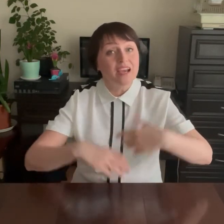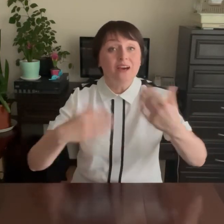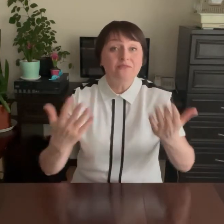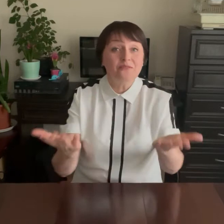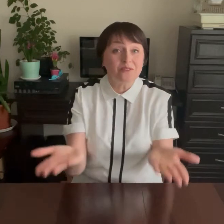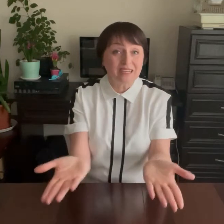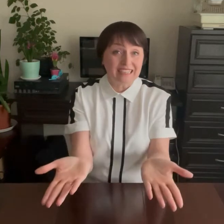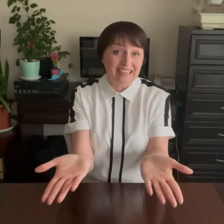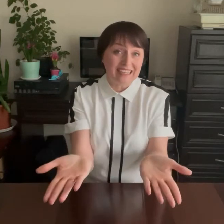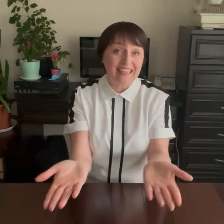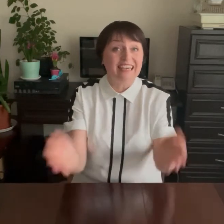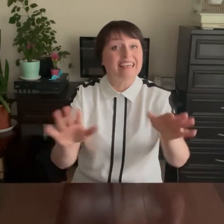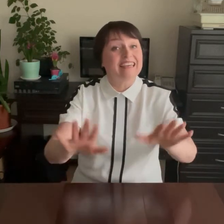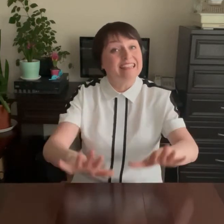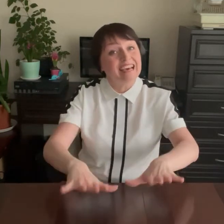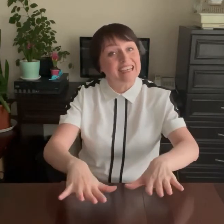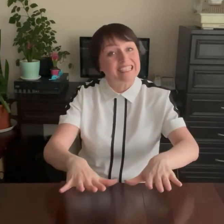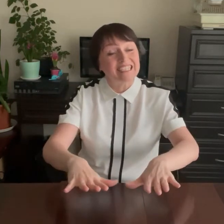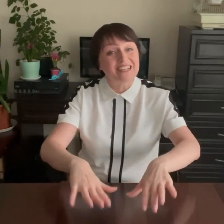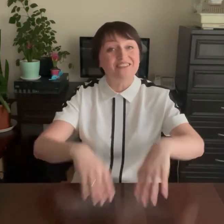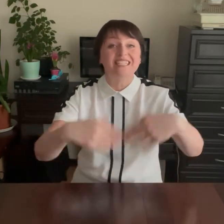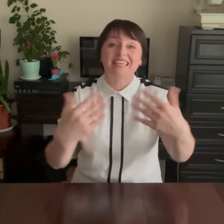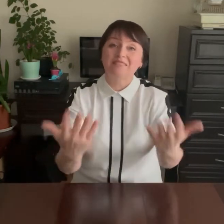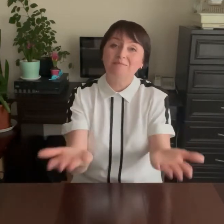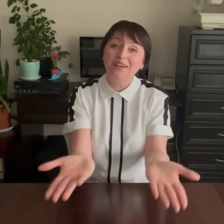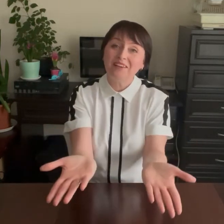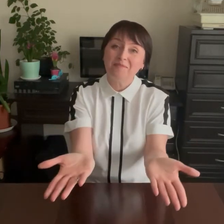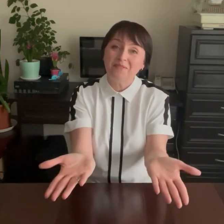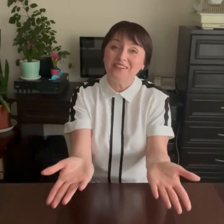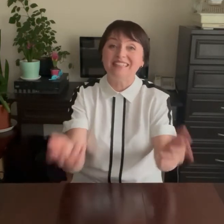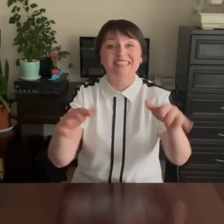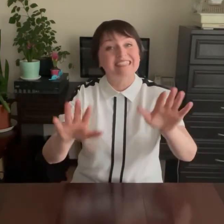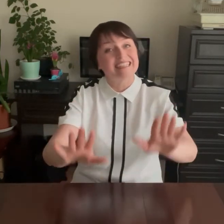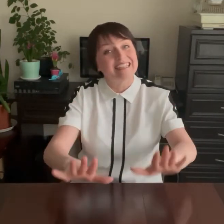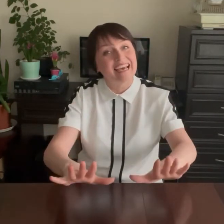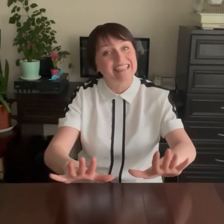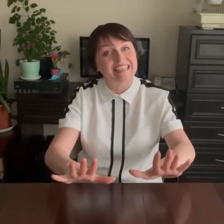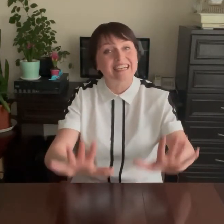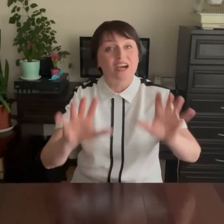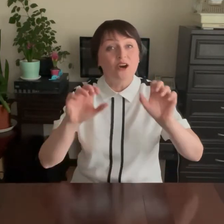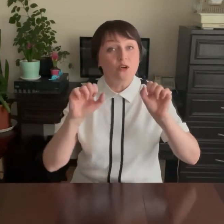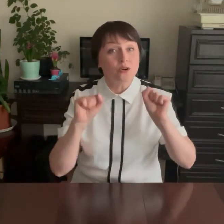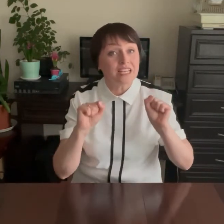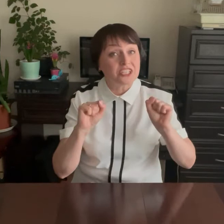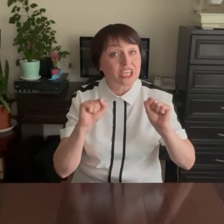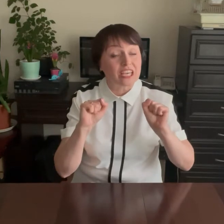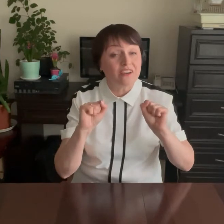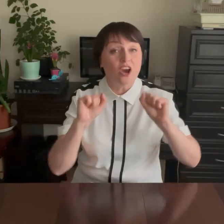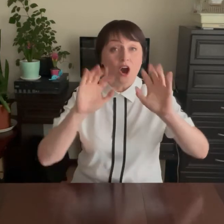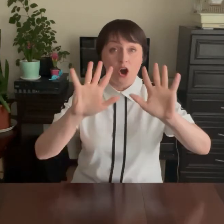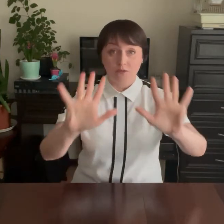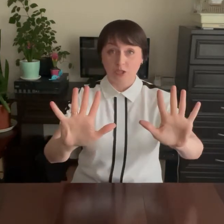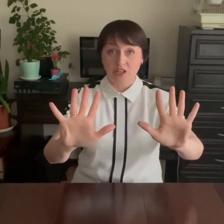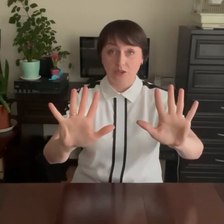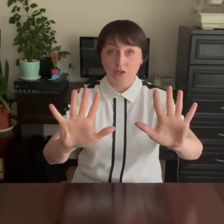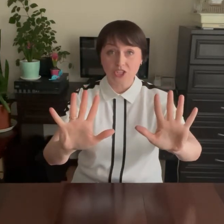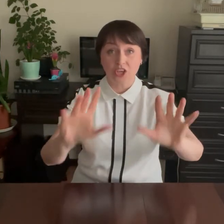Вот какие наши ручки! Полюбуйтесь-ка на них! Кулачки! А вот ладошки!